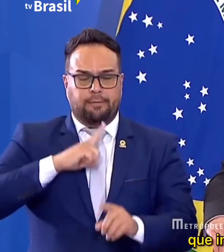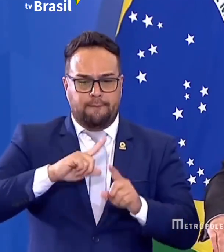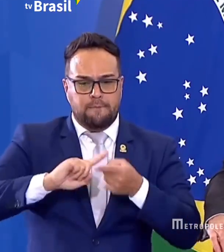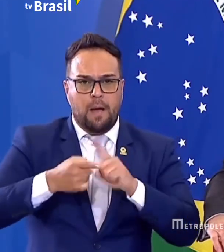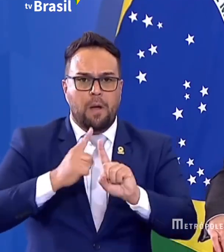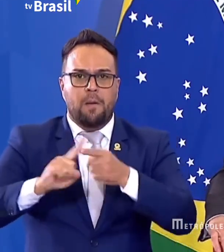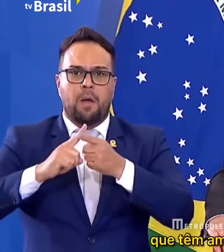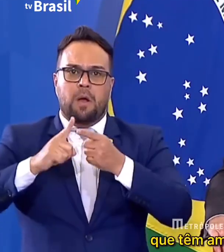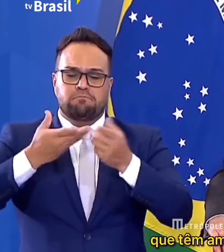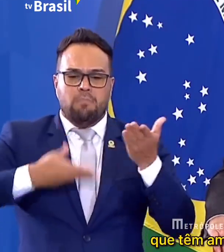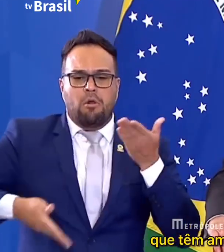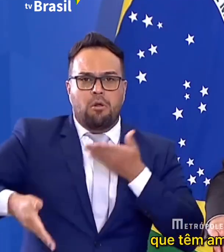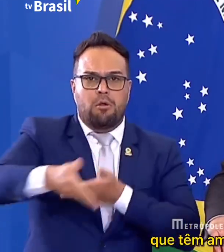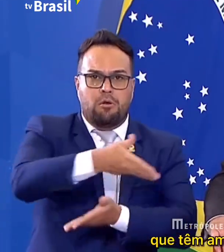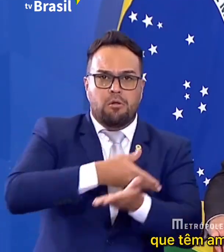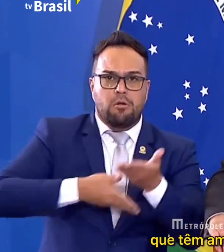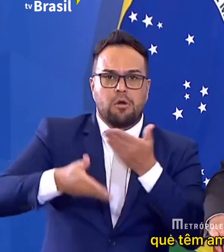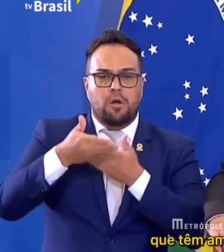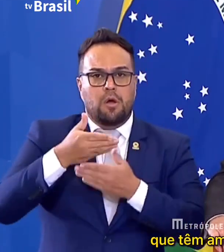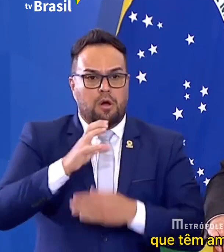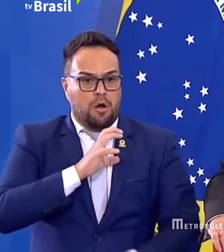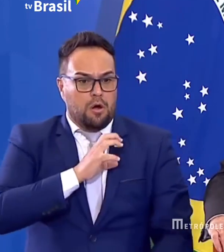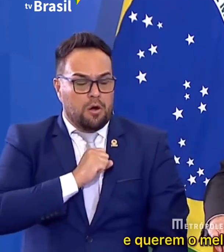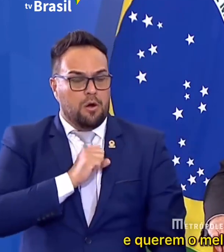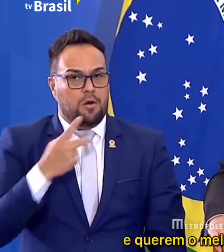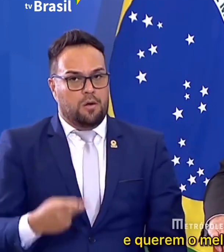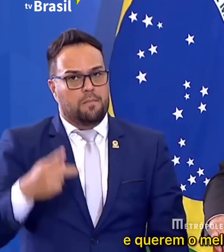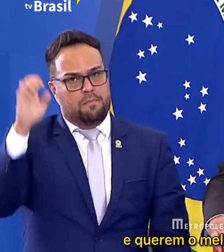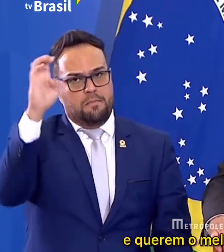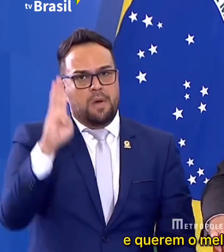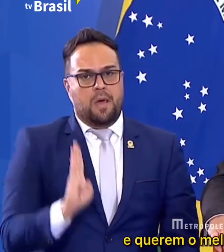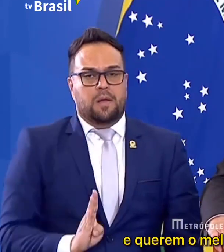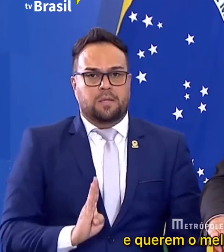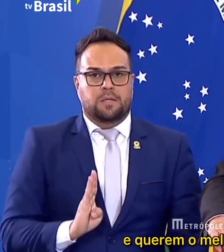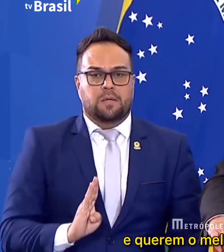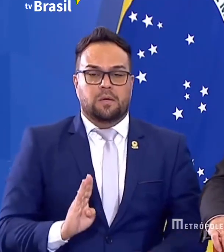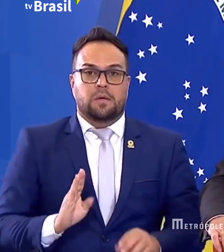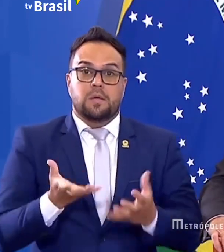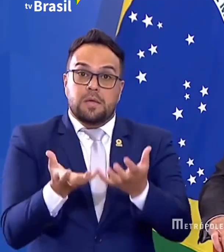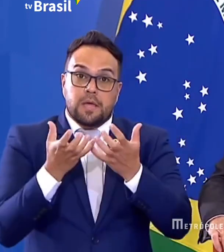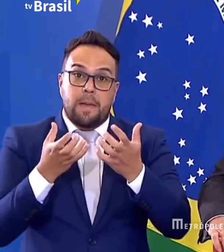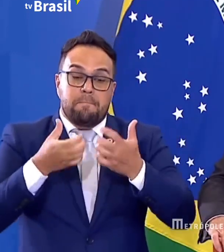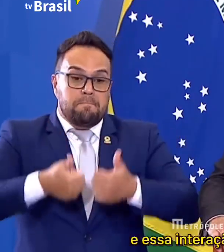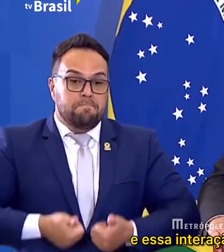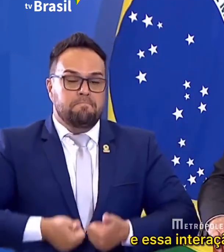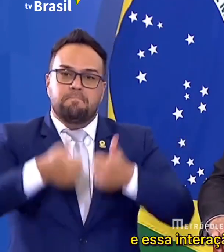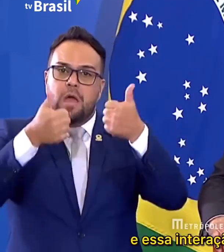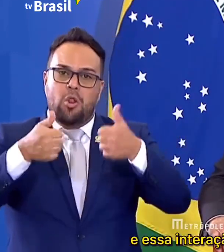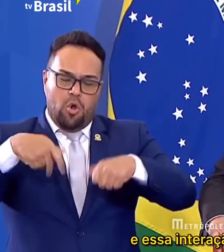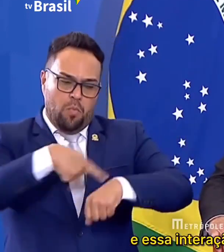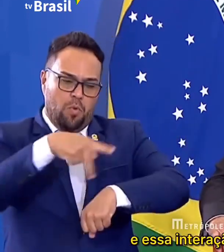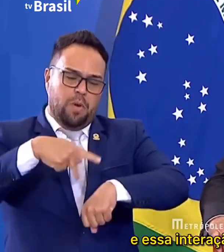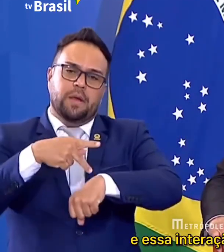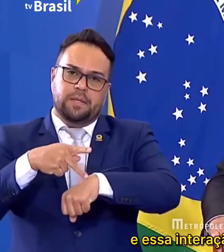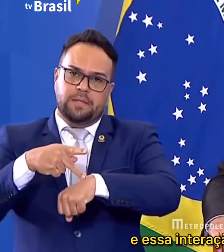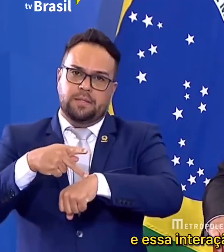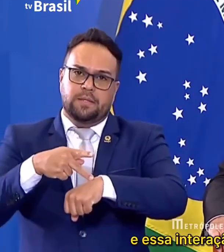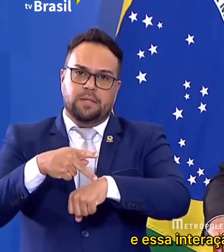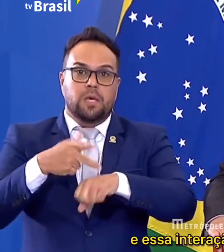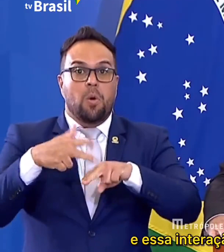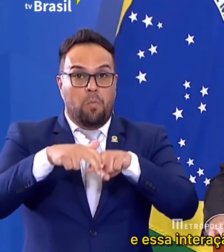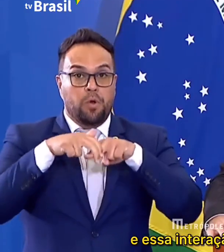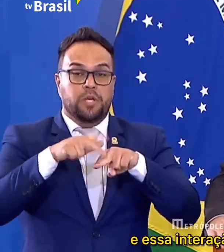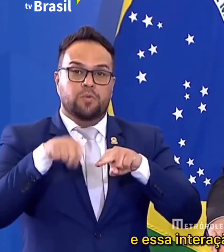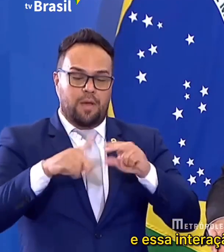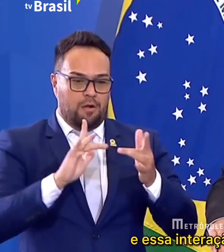interagem, que têm amor à sua pátria, que querem o melhor do seu país. E essa interação,